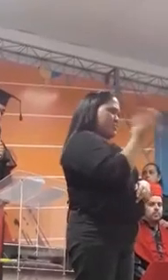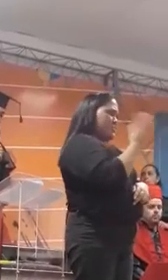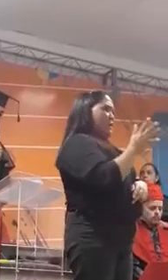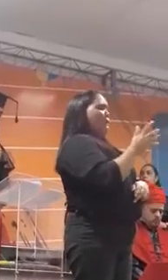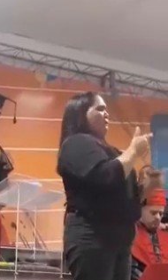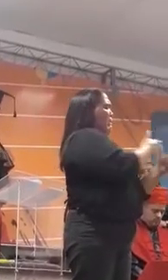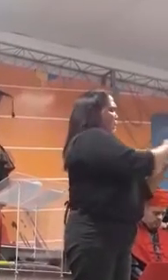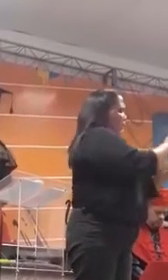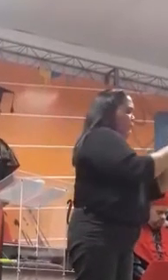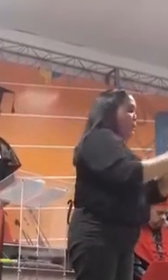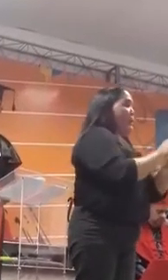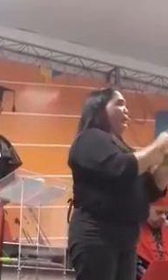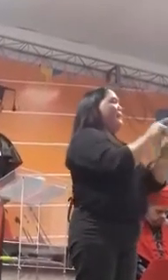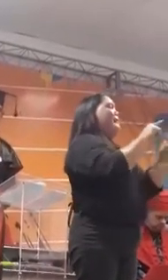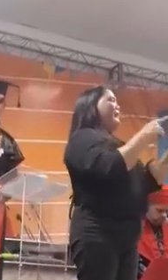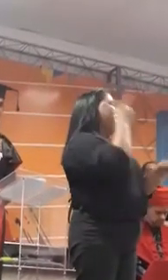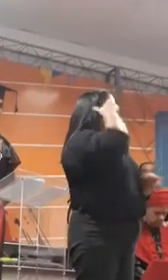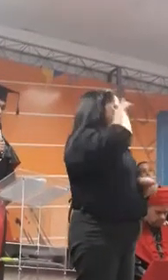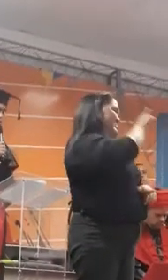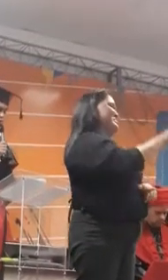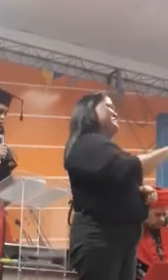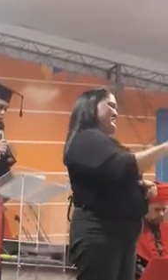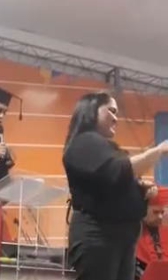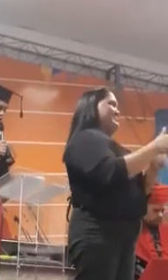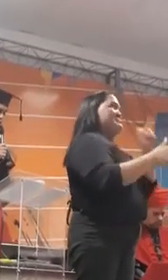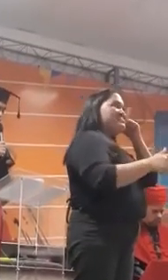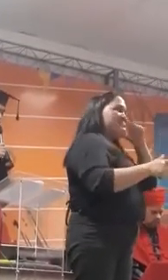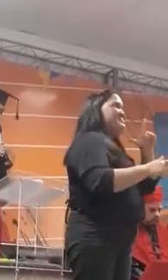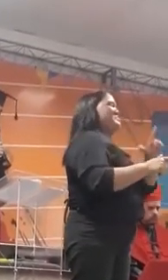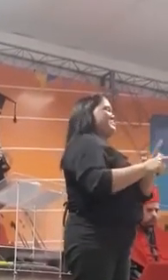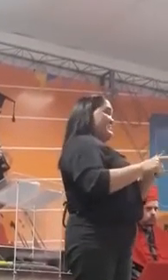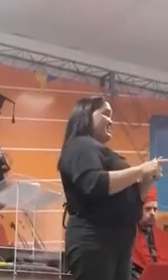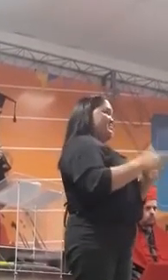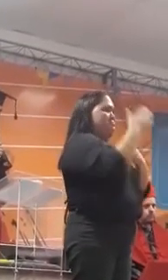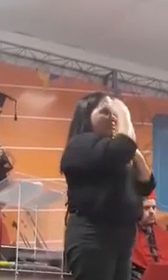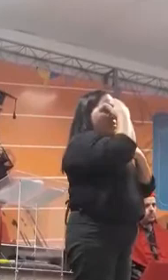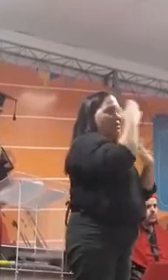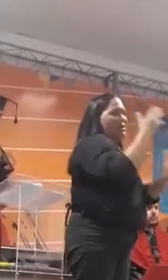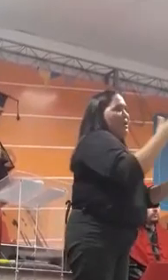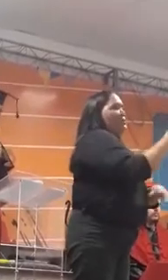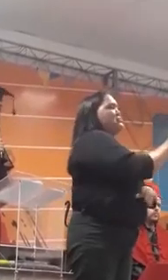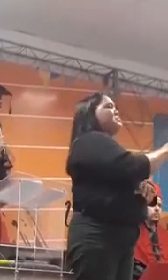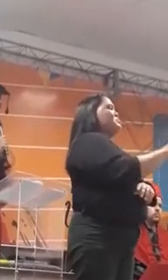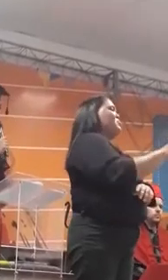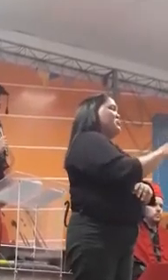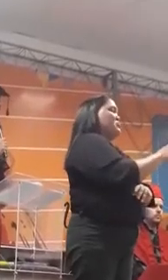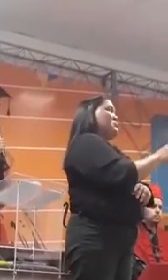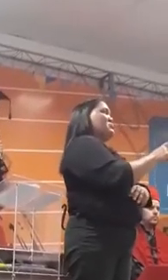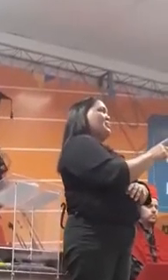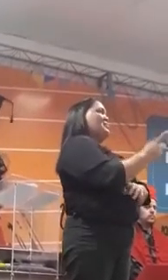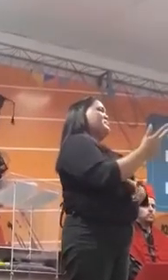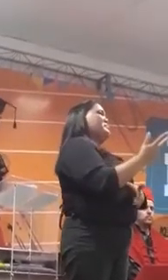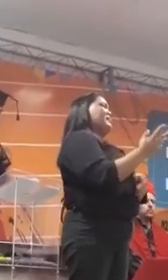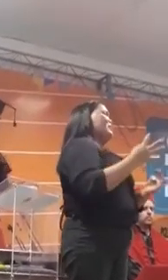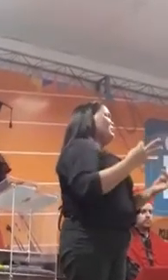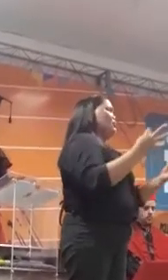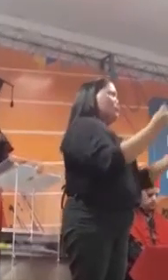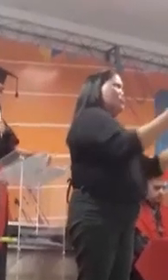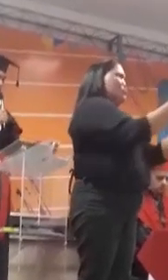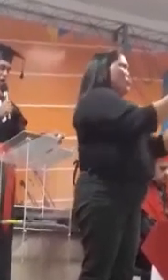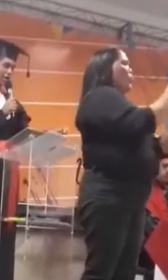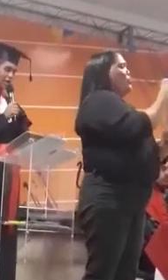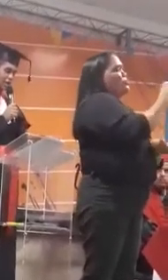muito obrigado a cada um dos nossos professores e professoras. Aos nossos amados e amadas. Só temos a agradecer.